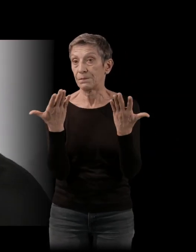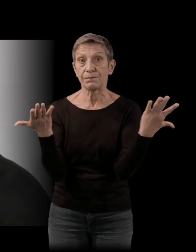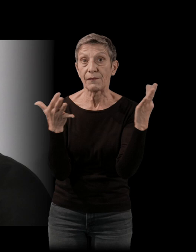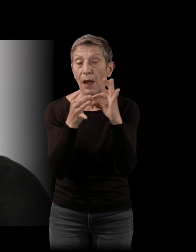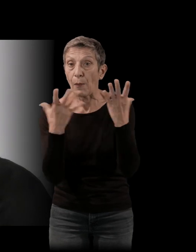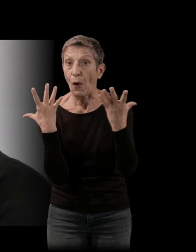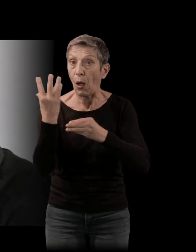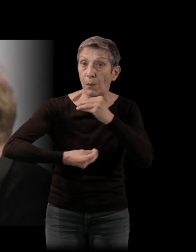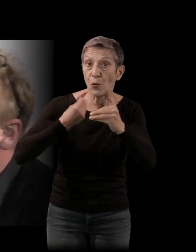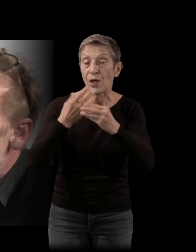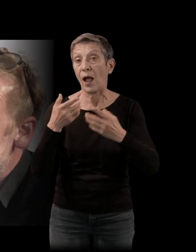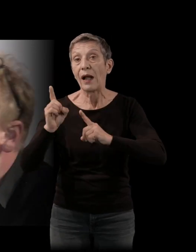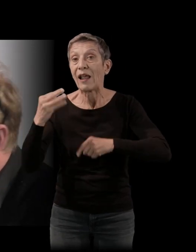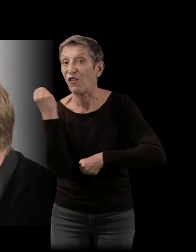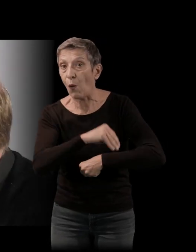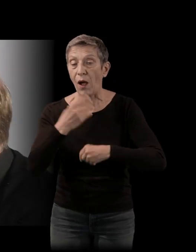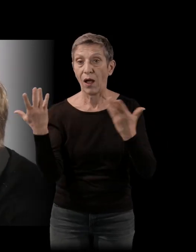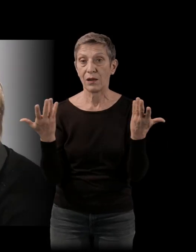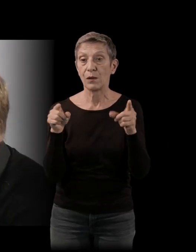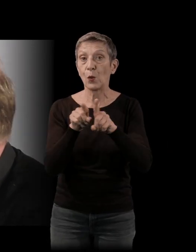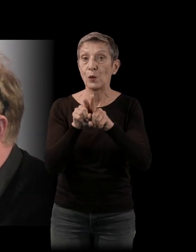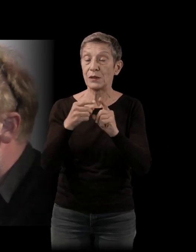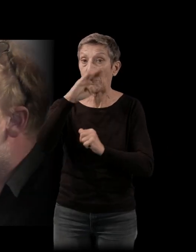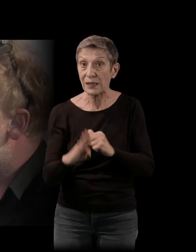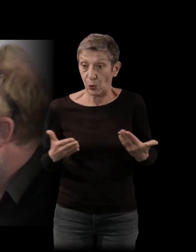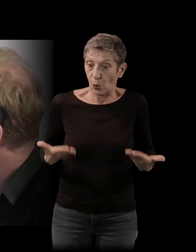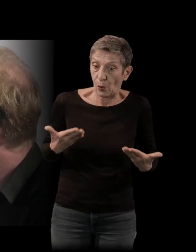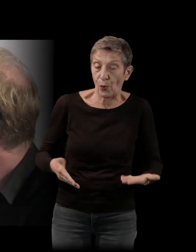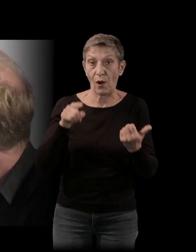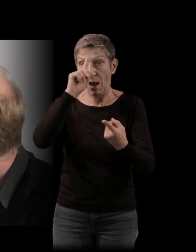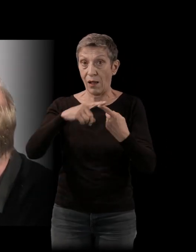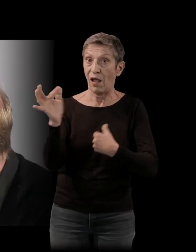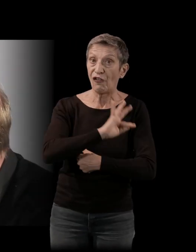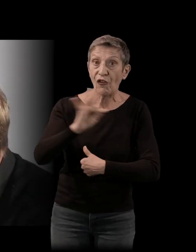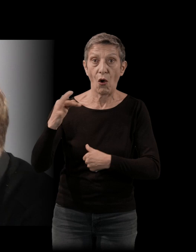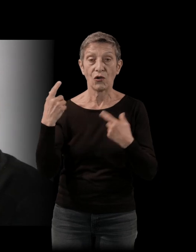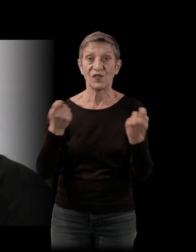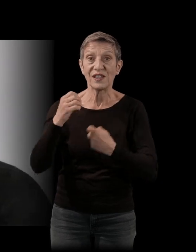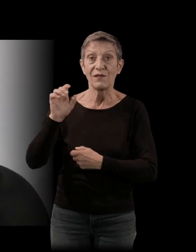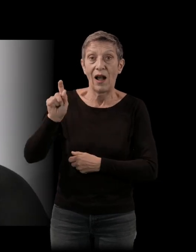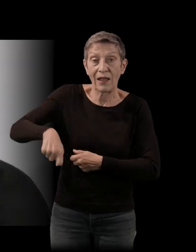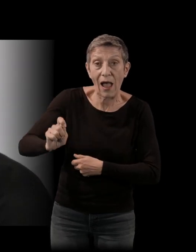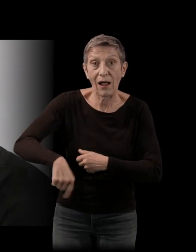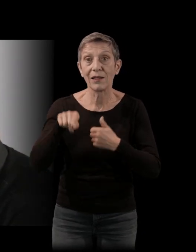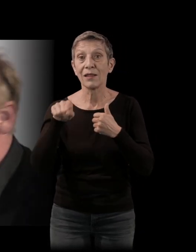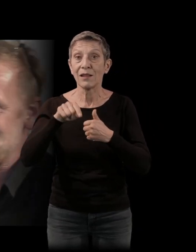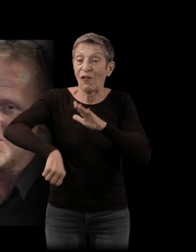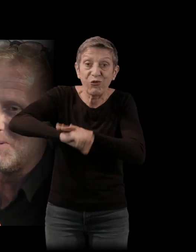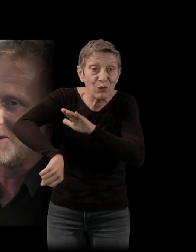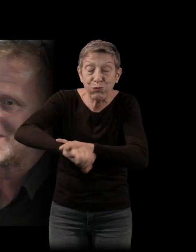à la guerre froide, qui nous parle du Brésil contemporain, qui nous parle de la France, du festival de Cannes, qui nous parle du football, qui nous parle aussi